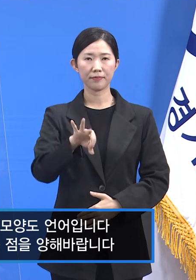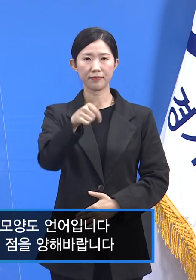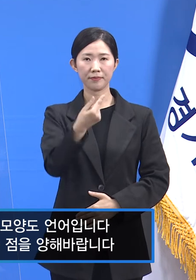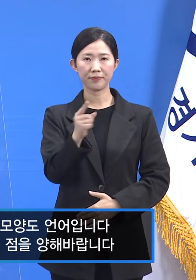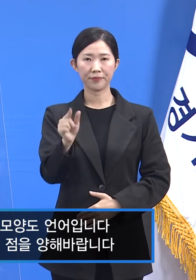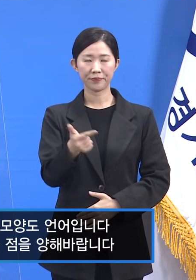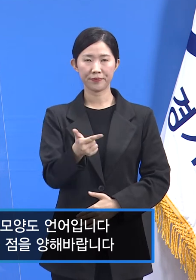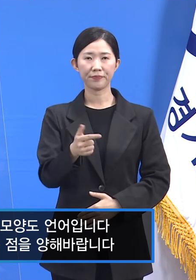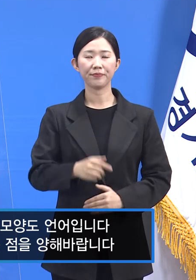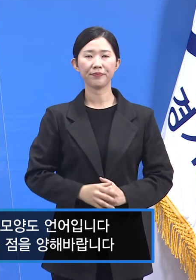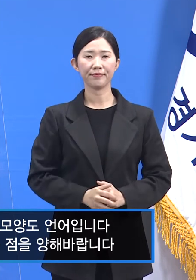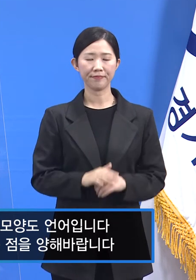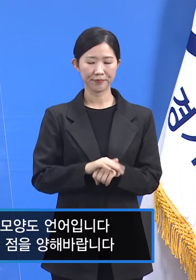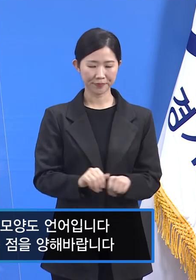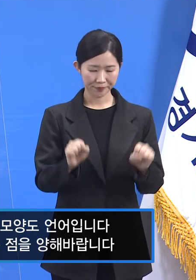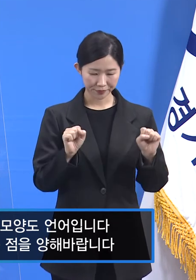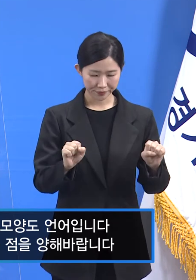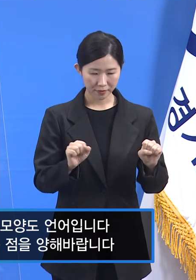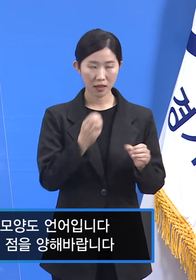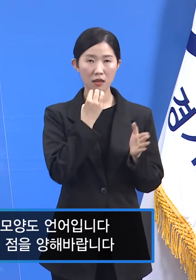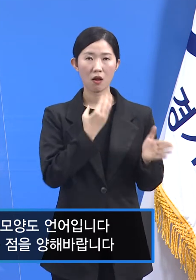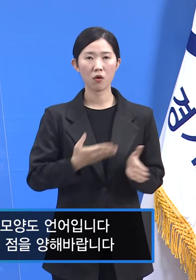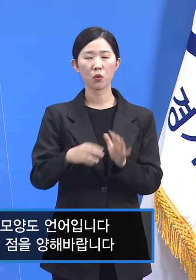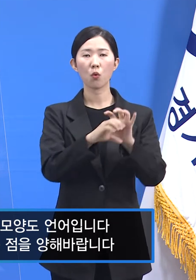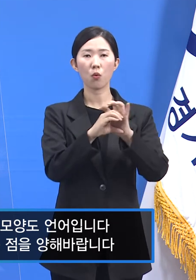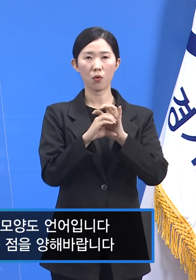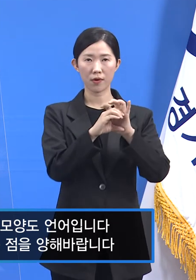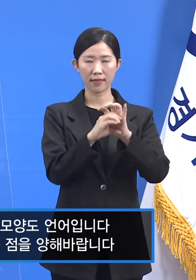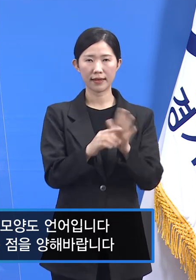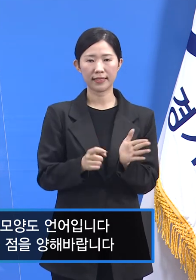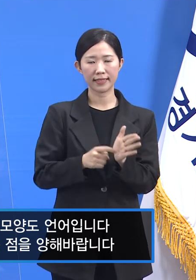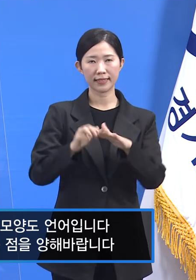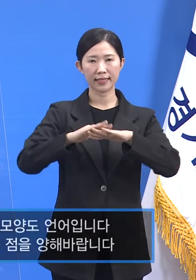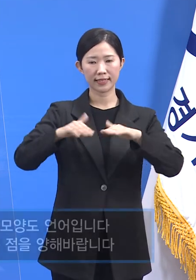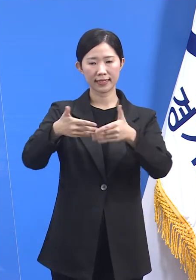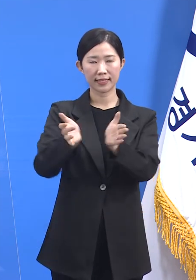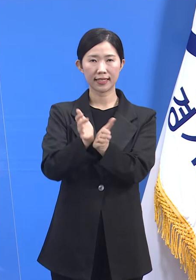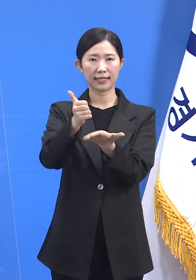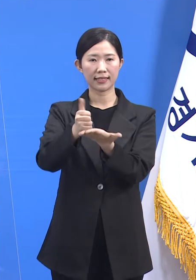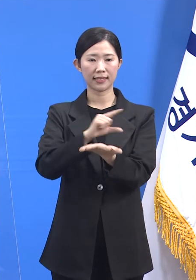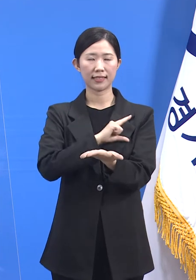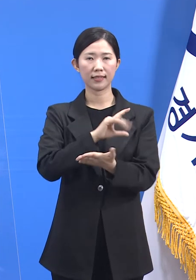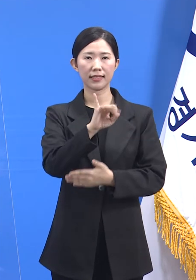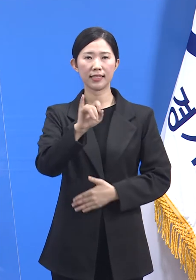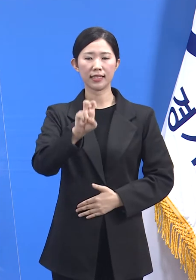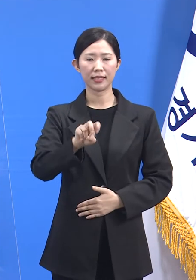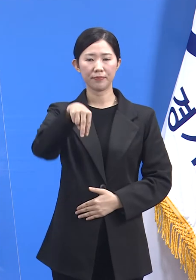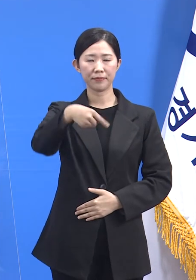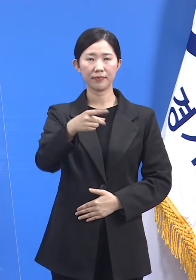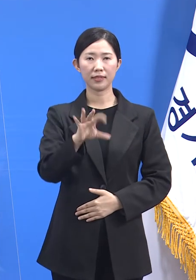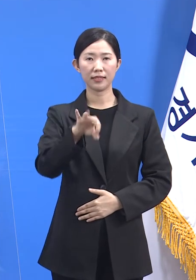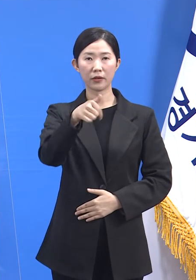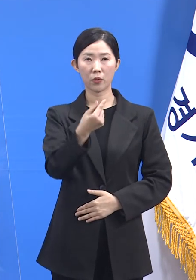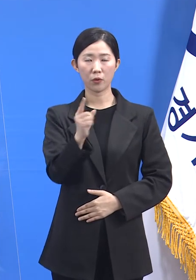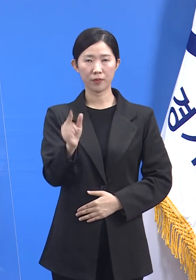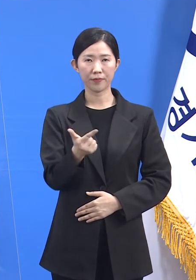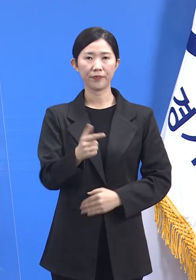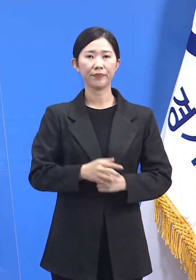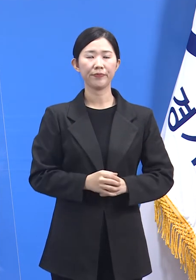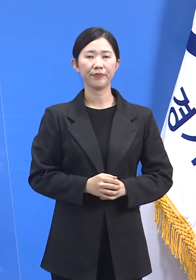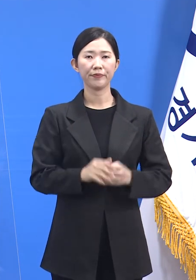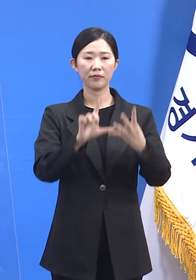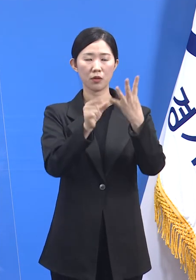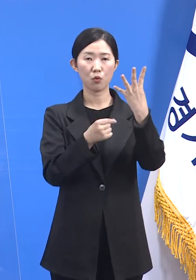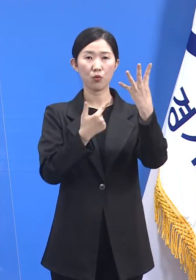안녕하십니까. 경기도 코로나19 긴급대응단의 임승관입니다. 4월 6일 화요일 경기도